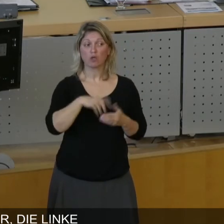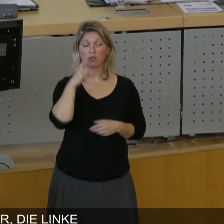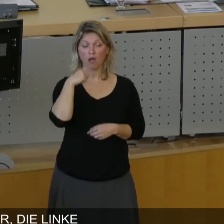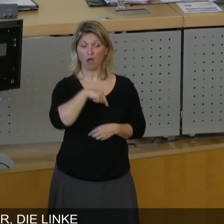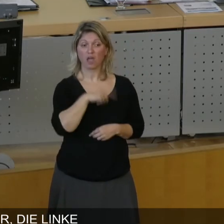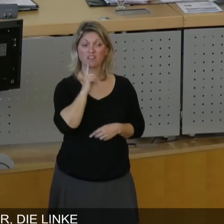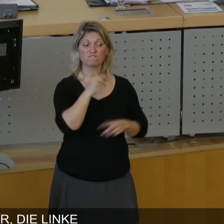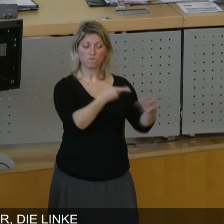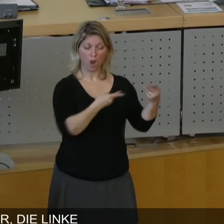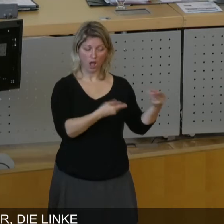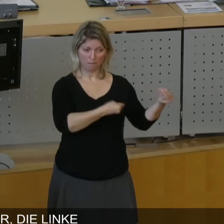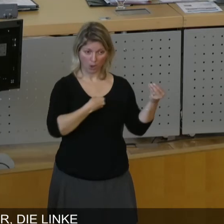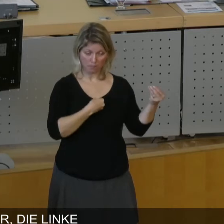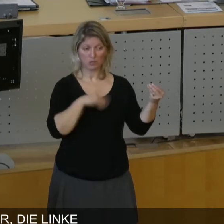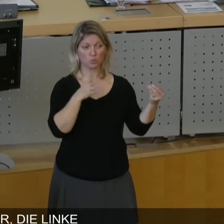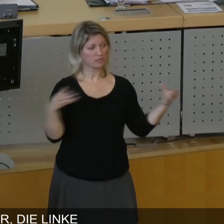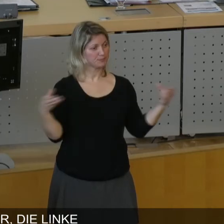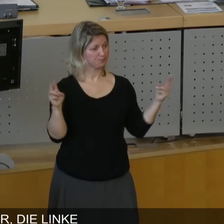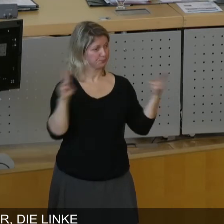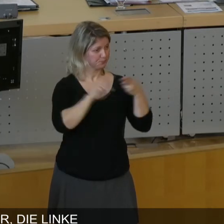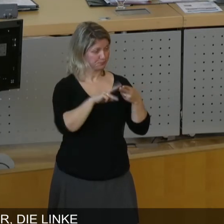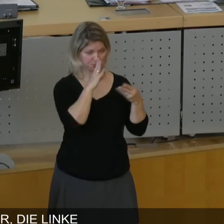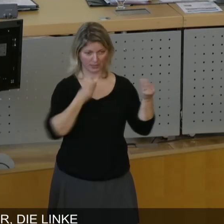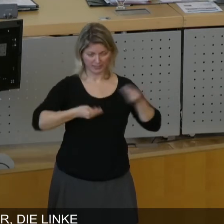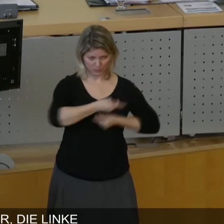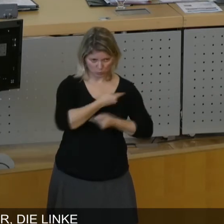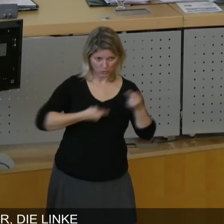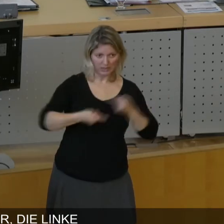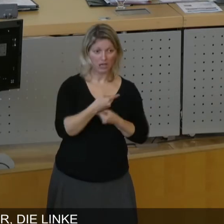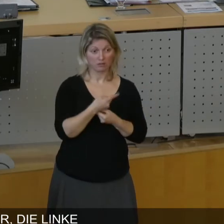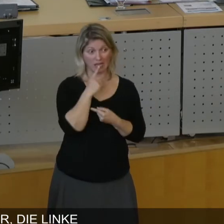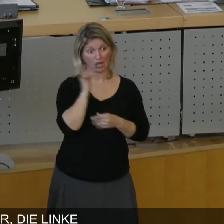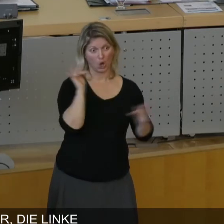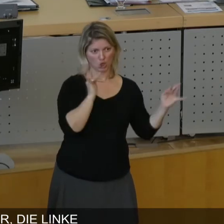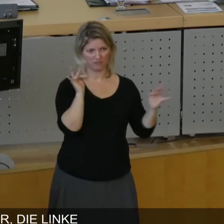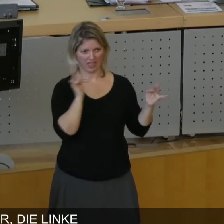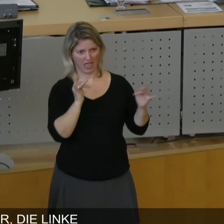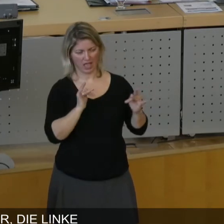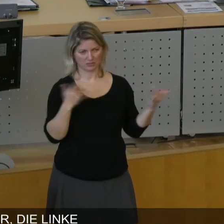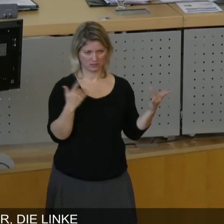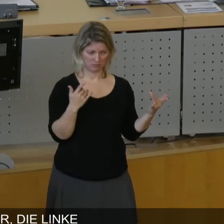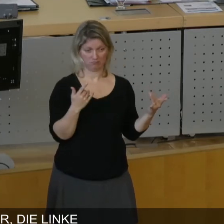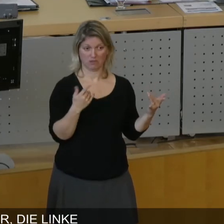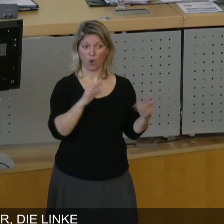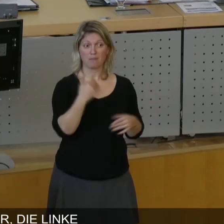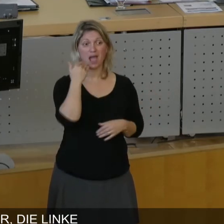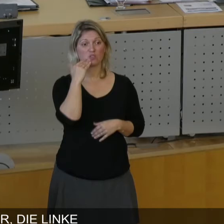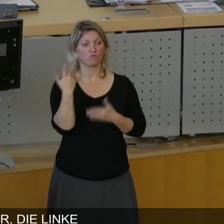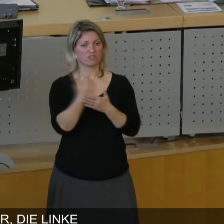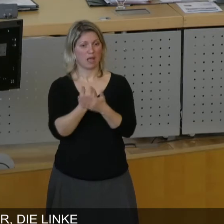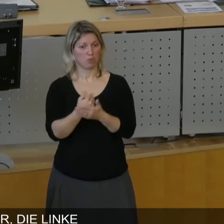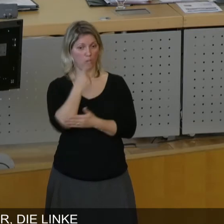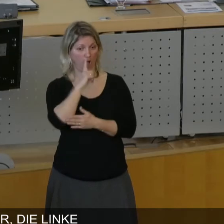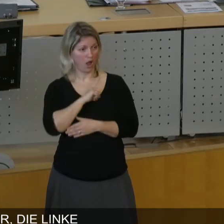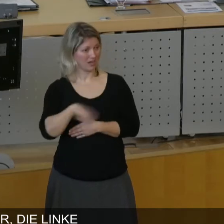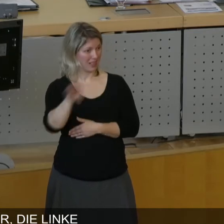Diese Vorlage wird bei uns diskutiert, vermutlich kontrovers diskutiert, denn sonst findet meist so ein Antrag auf Einwohnerversammlung ja eben gerade keine Mehrheit.